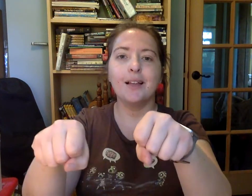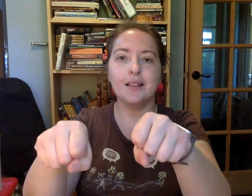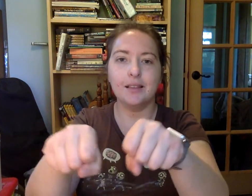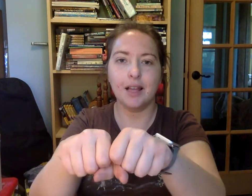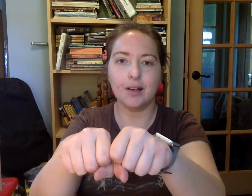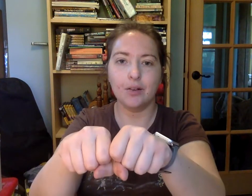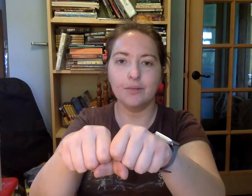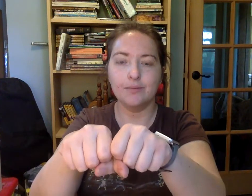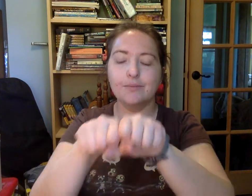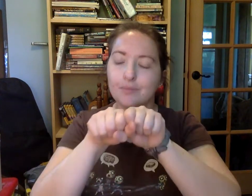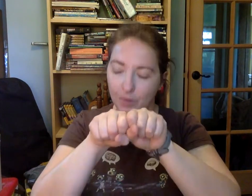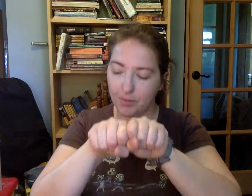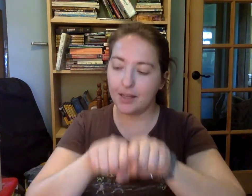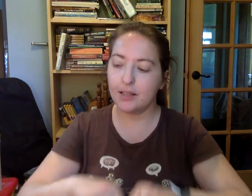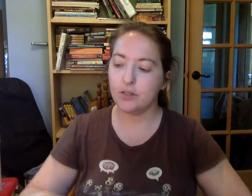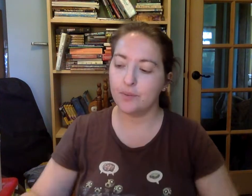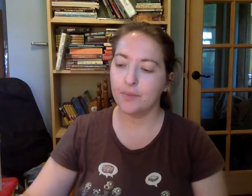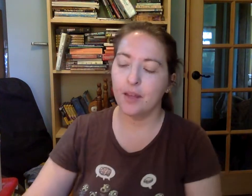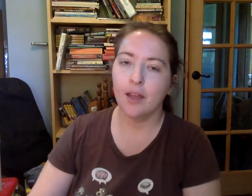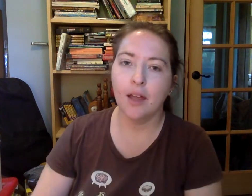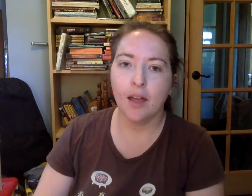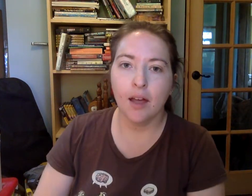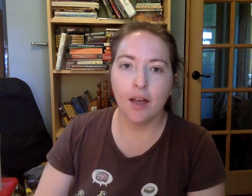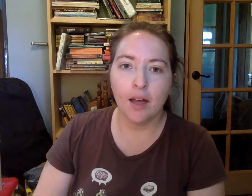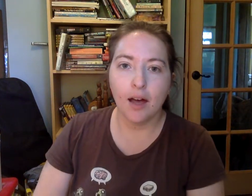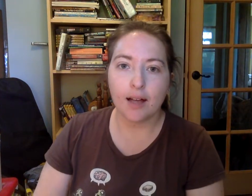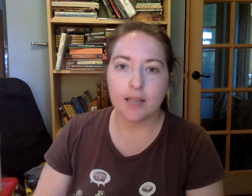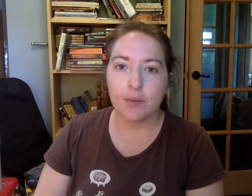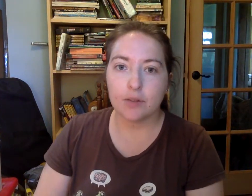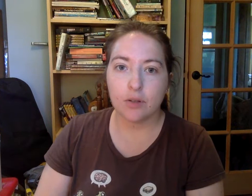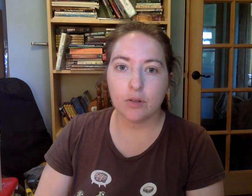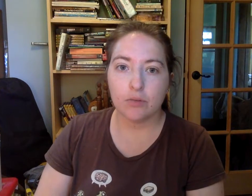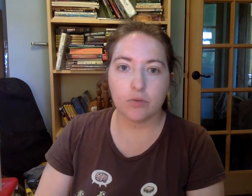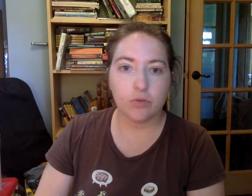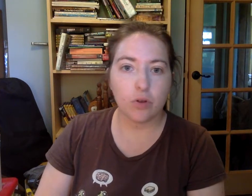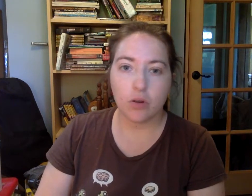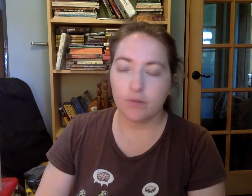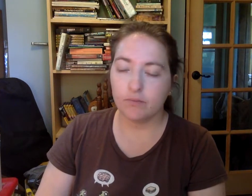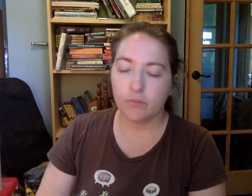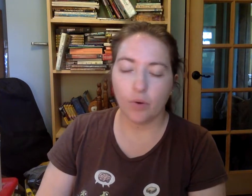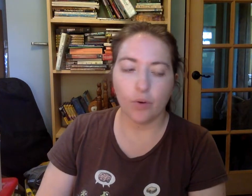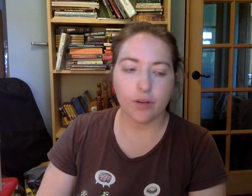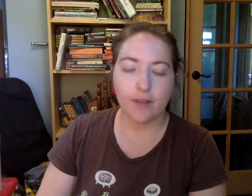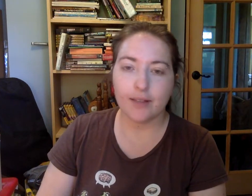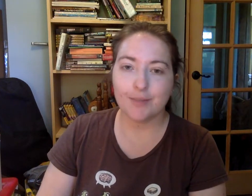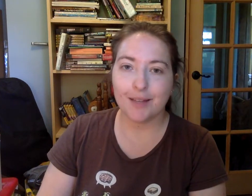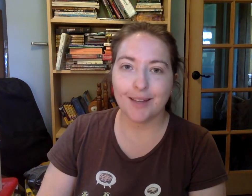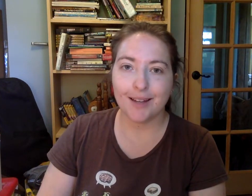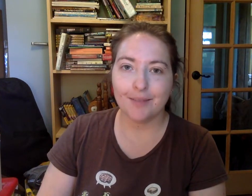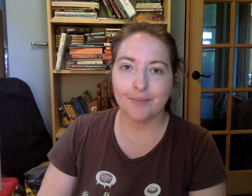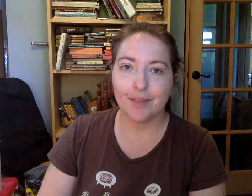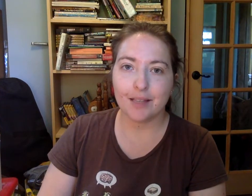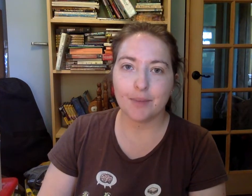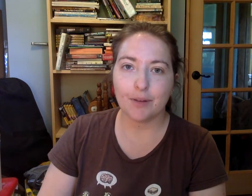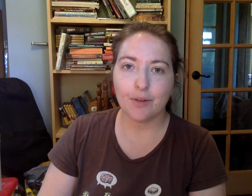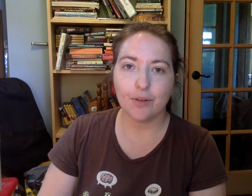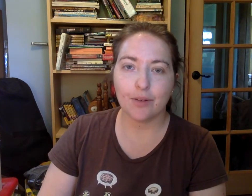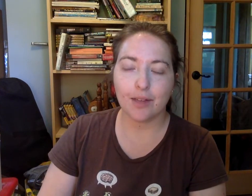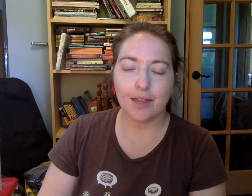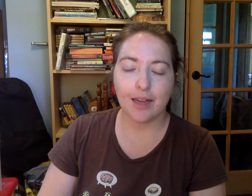Lago. Muy bien hecho. Hacemos todo otra vez mañana. Y espero que